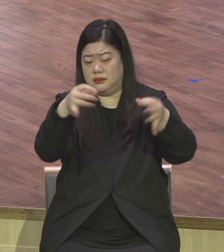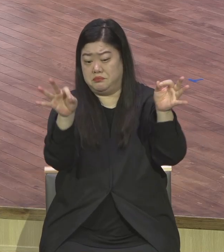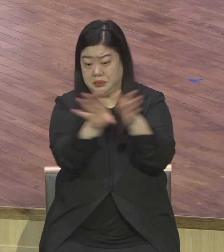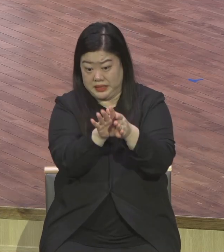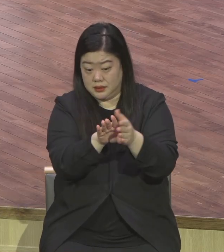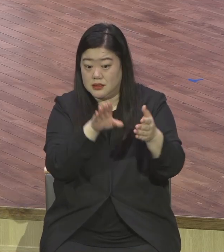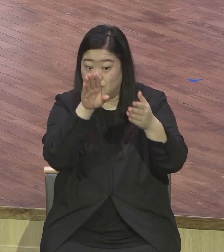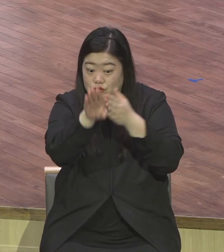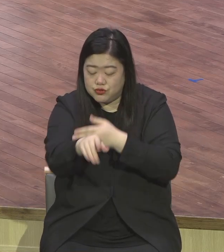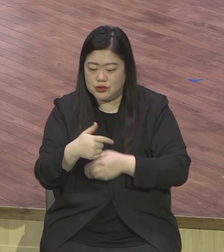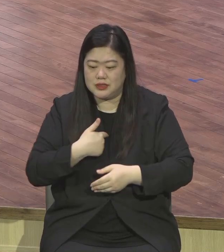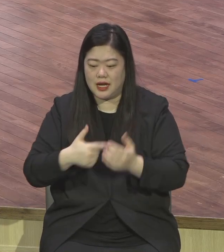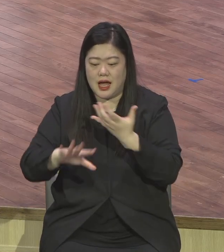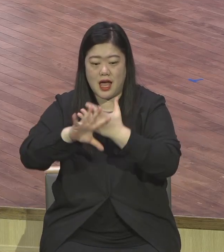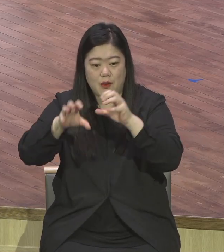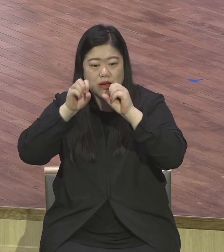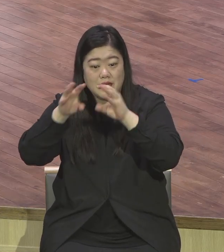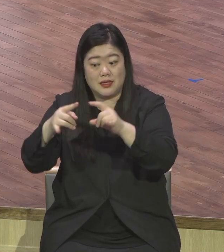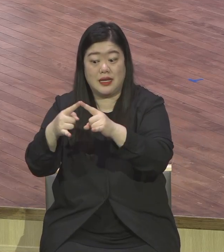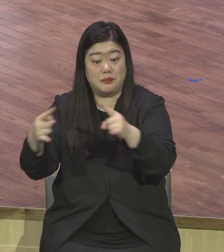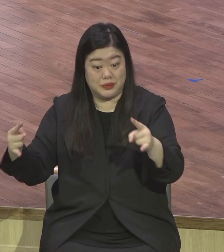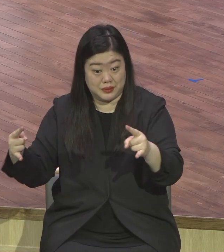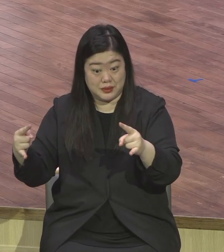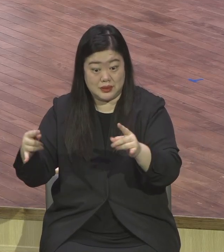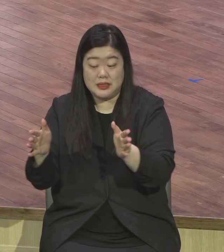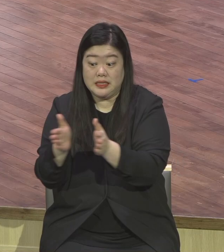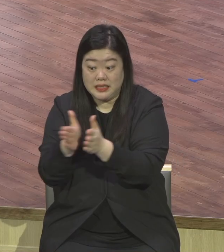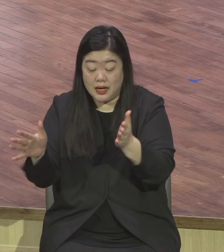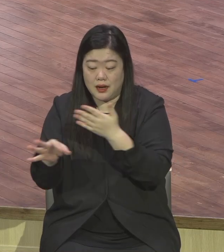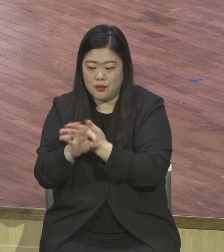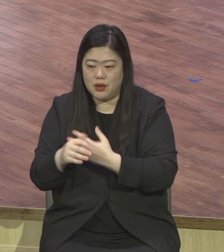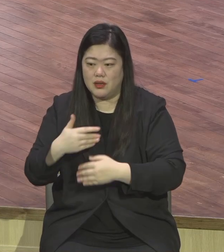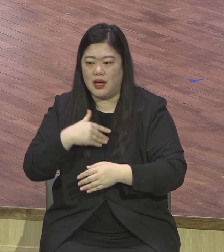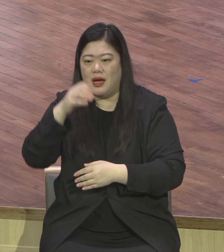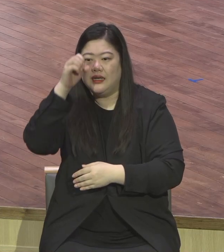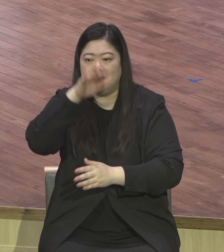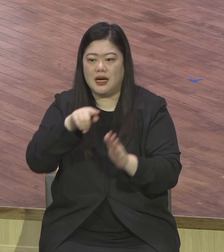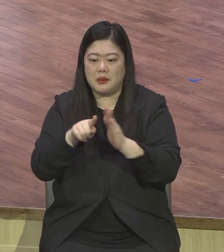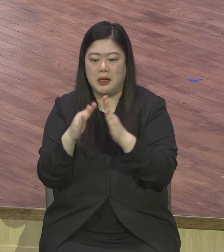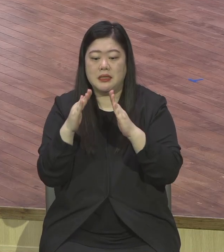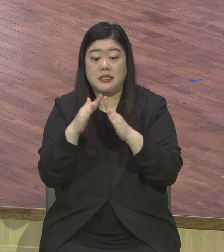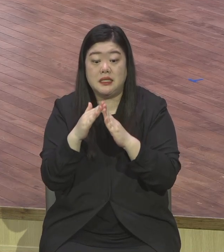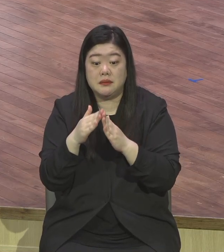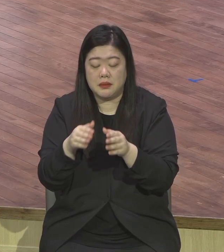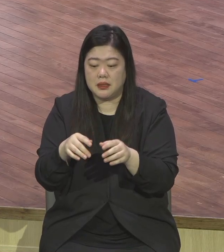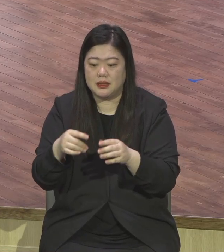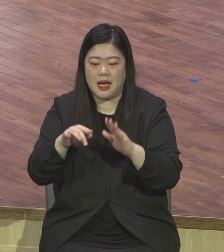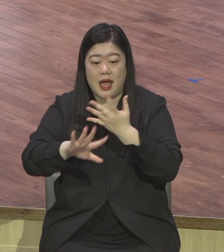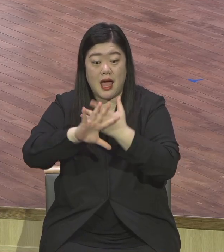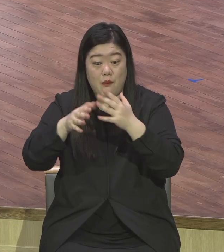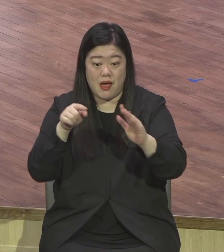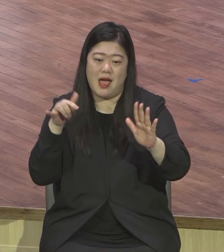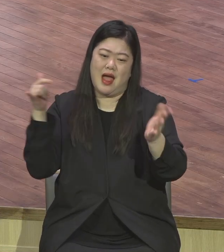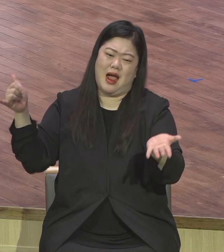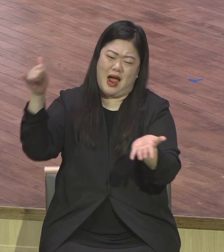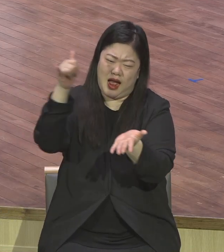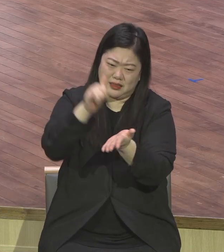지역에 전부 다 목사님들을 깨우칠 거예요. 그 지역에 있는 그야말로 우리 교회 이름으로 이렇게